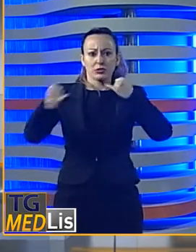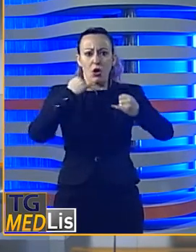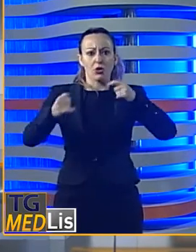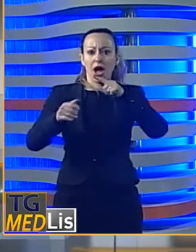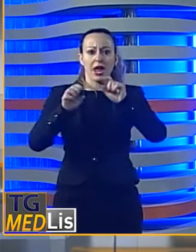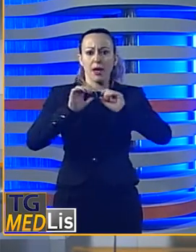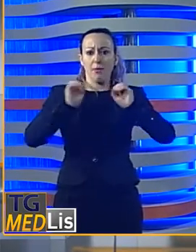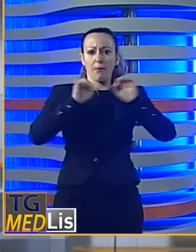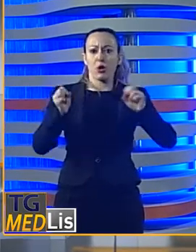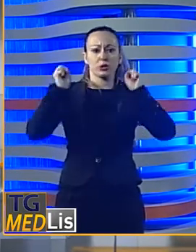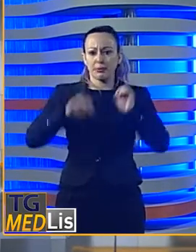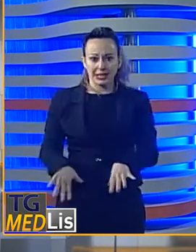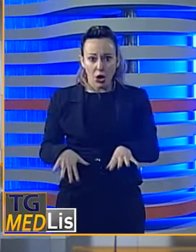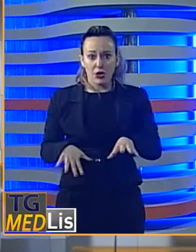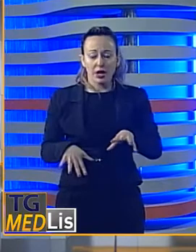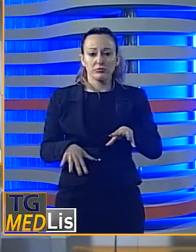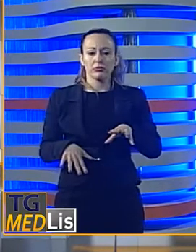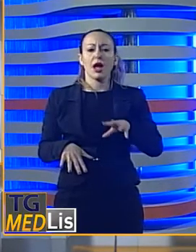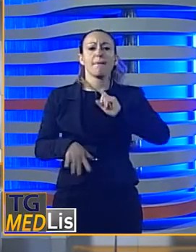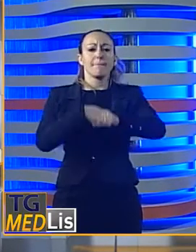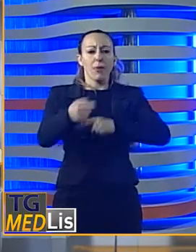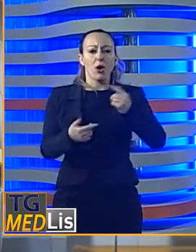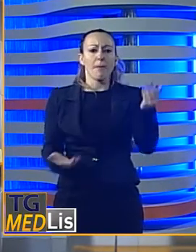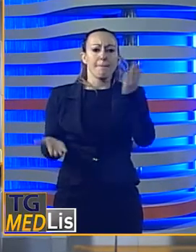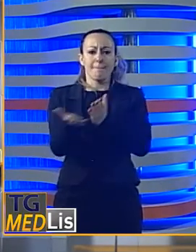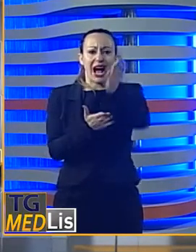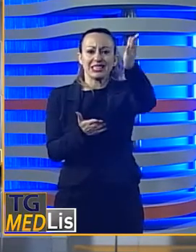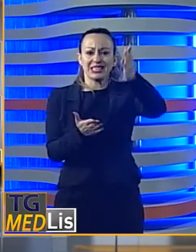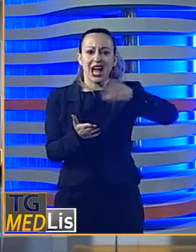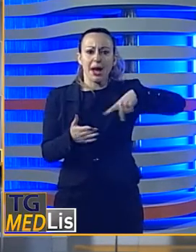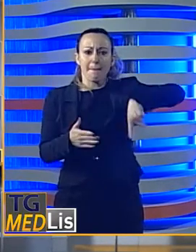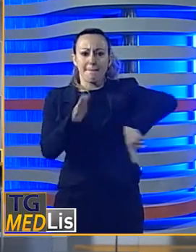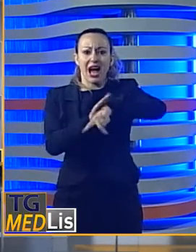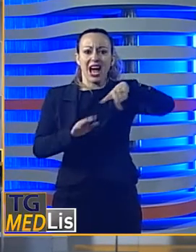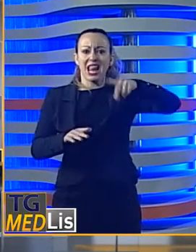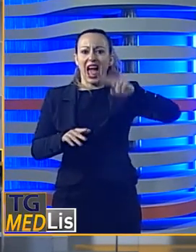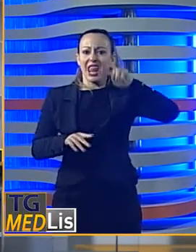prossimi passi del Partito anche in vista delle amministrative di giugno.